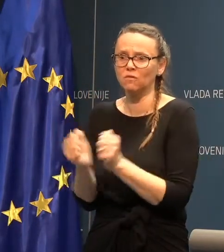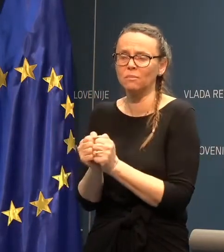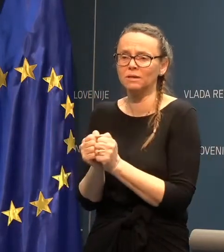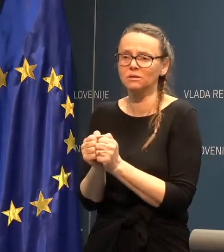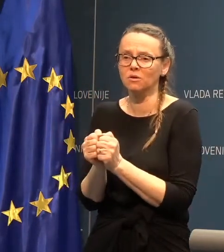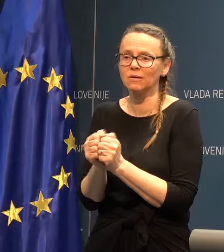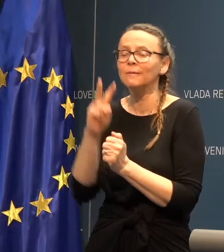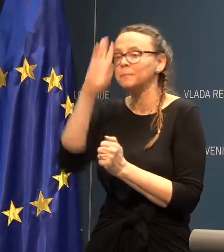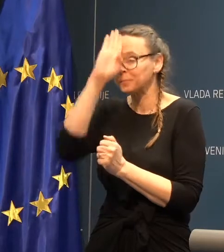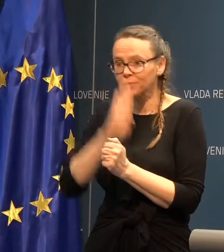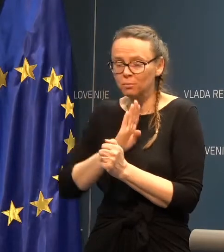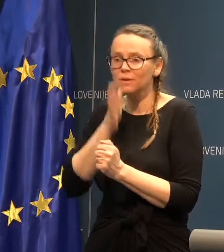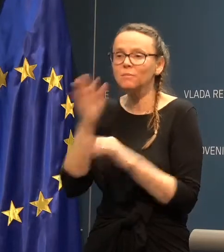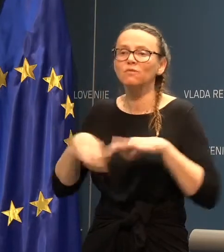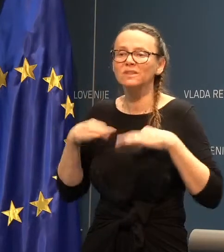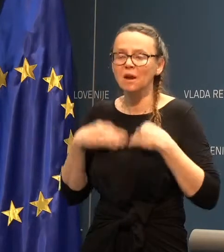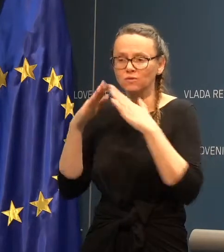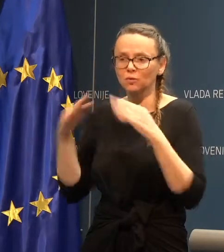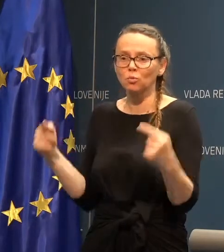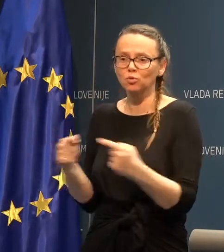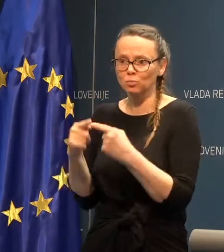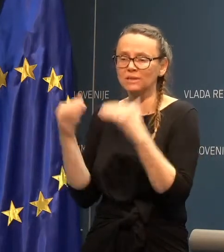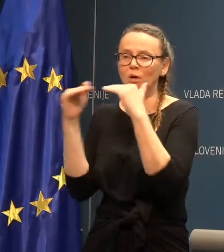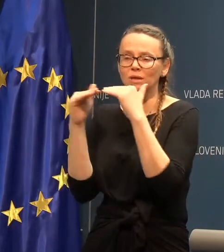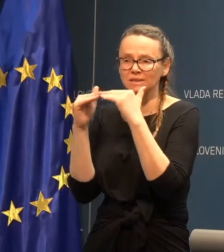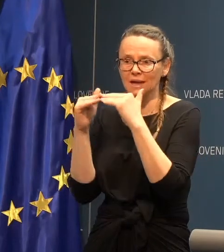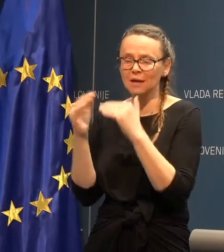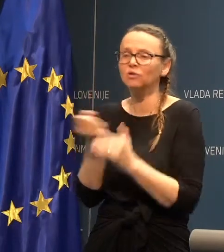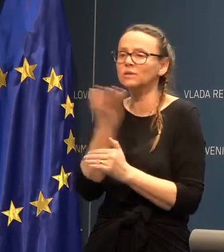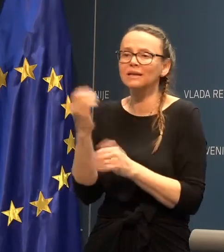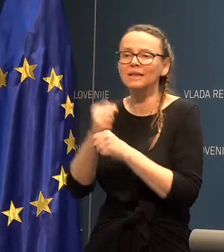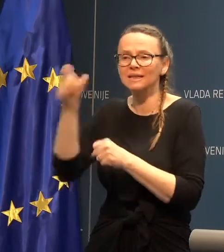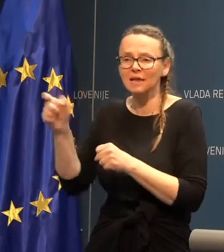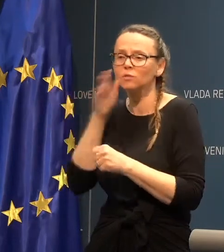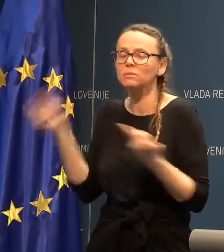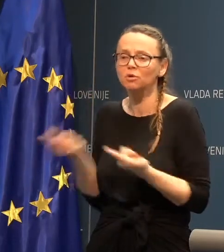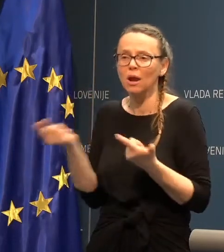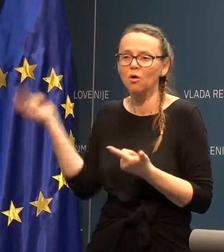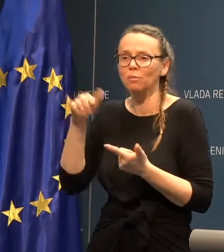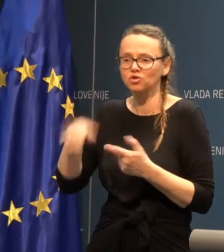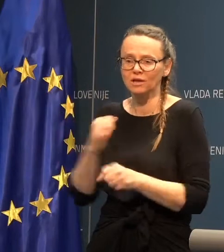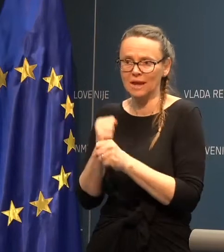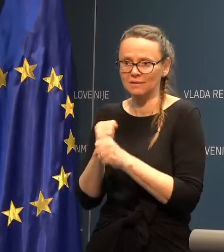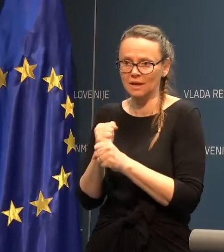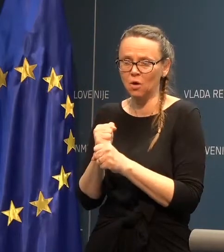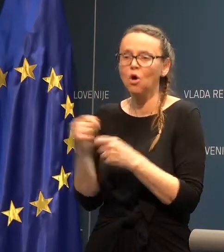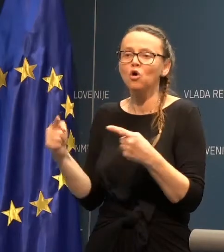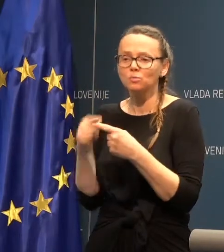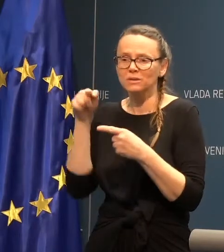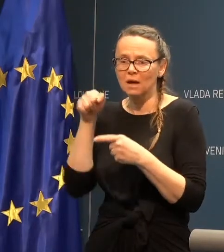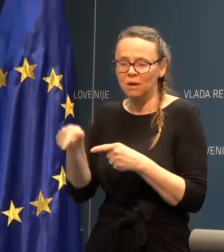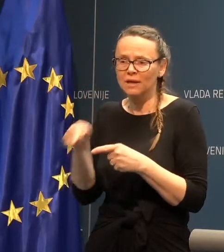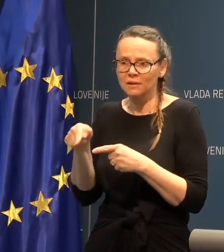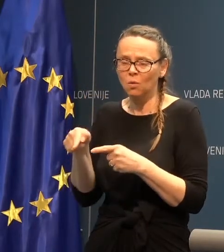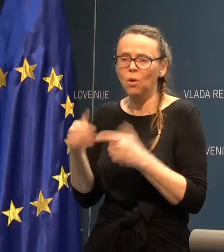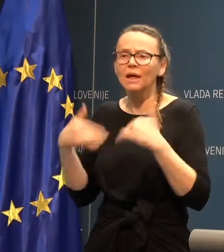V podleleg bo v zdravstveni spostavljeno skladnost za tem, kateri delaci bodo vanko prišli na delo spostavljeno v pacientu kovalna trijažna